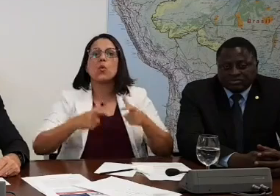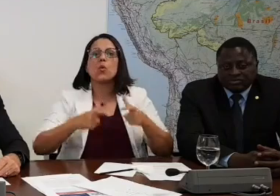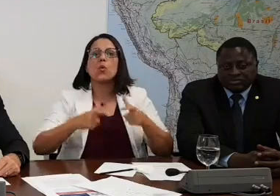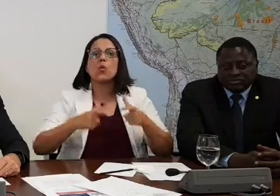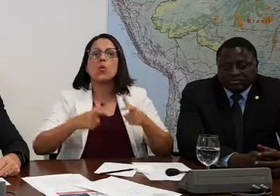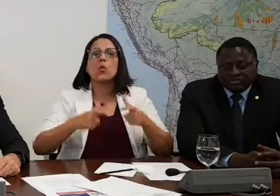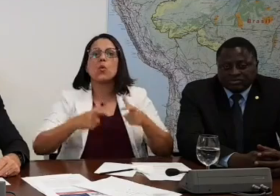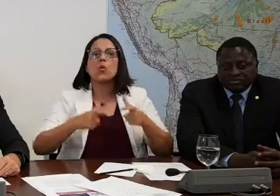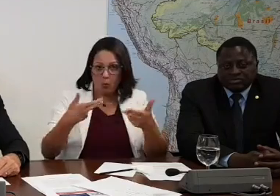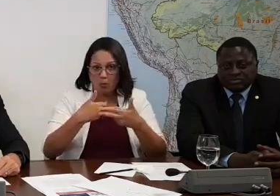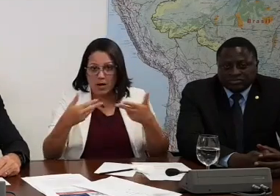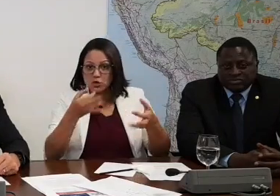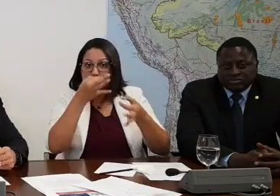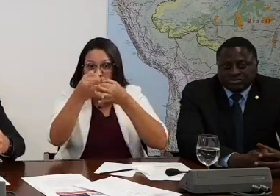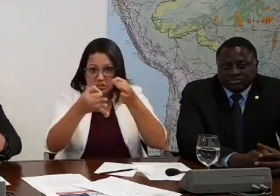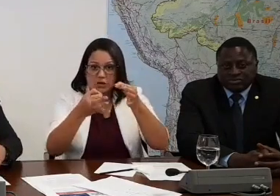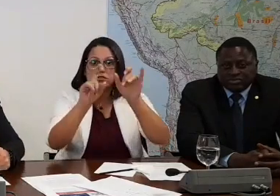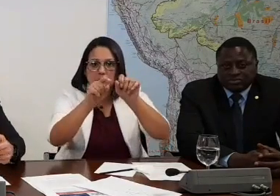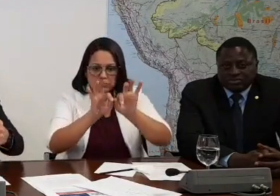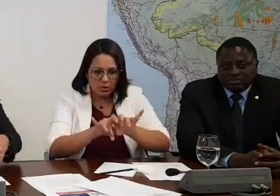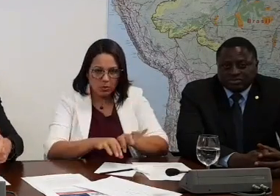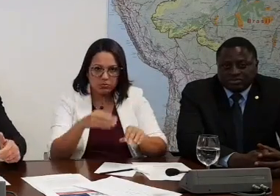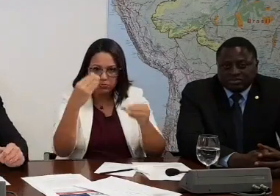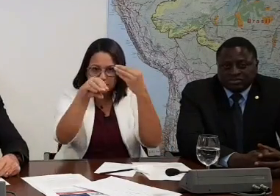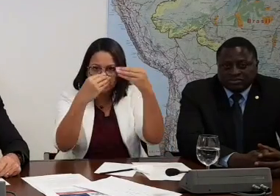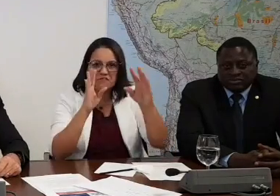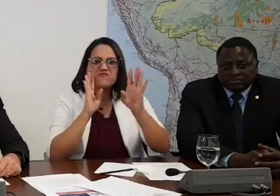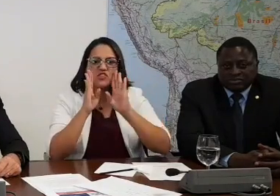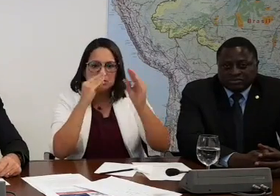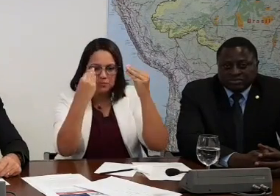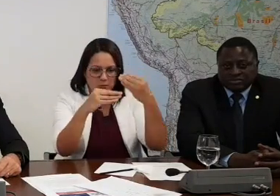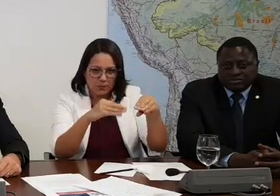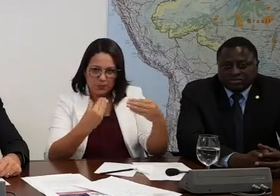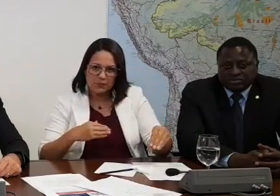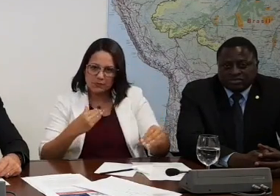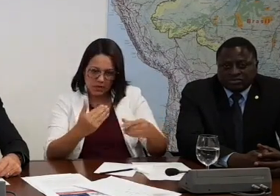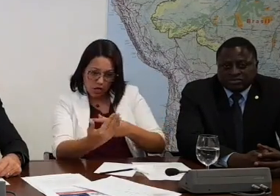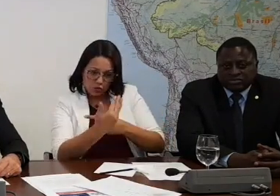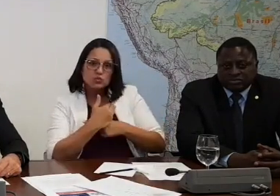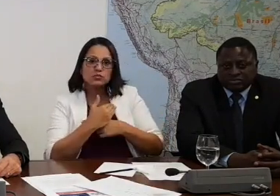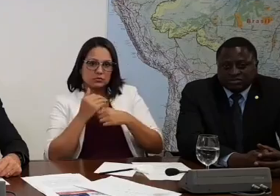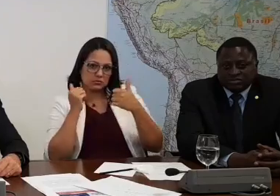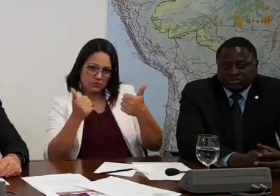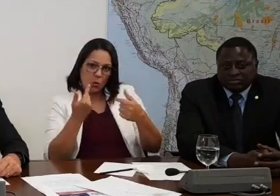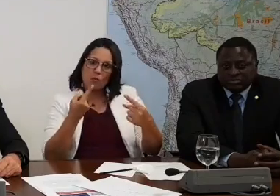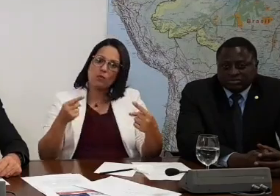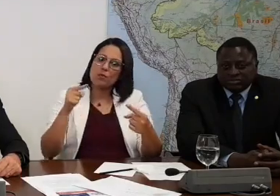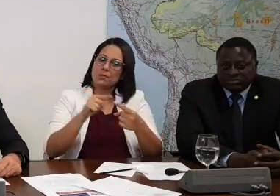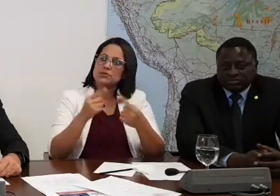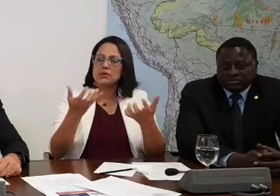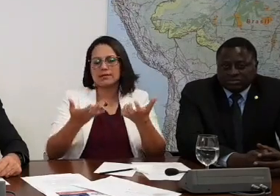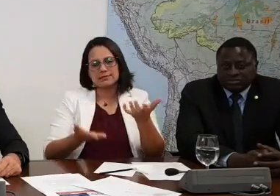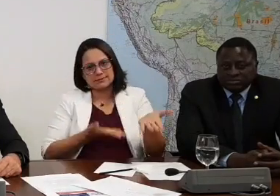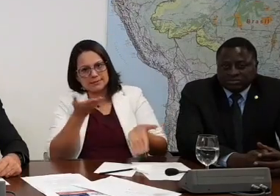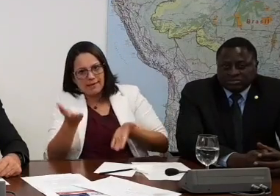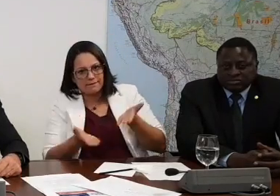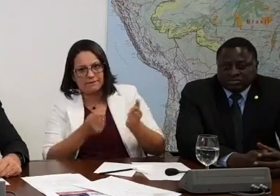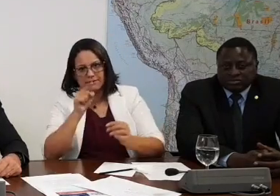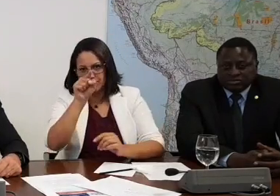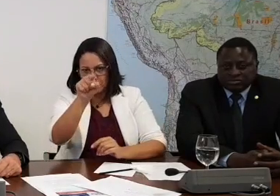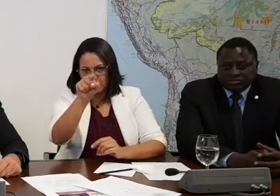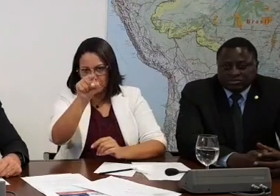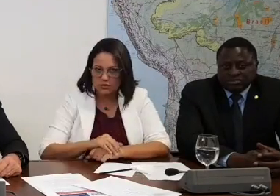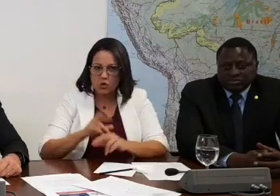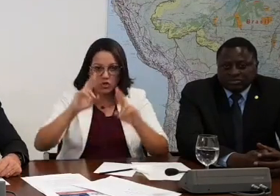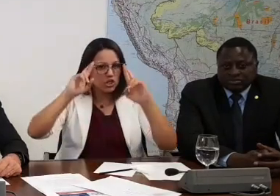algumas sugestões que a possa levar adiante encampar e que o objetivo nosso é servir vocês, né? Nós respeitamos